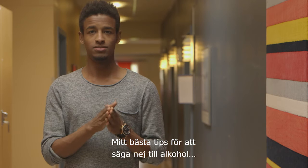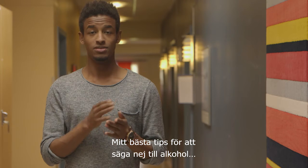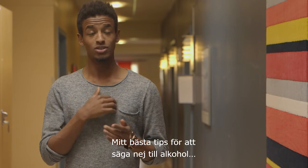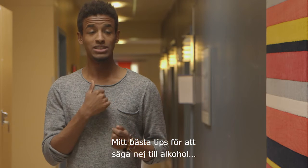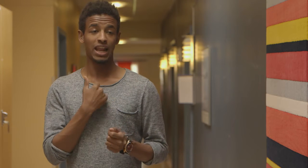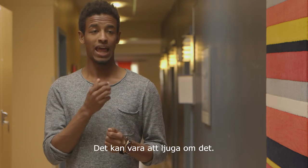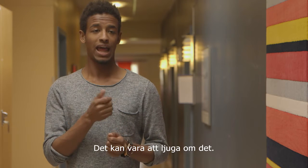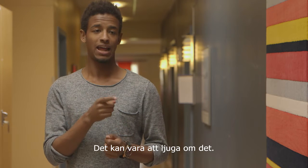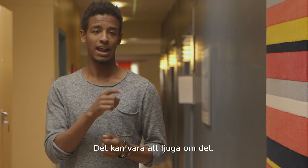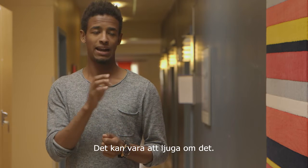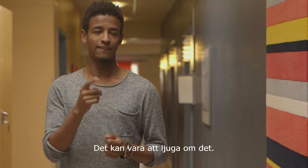Det kan vara att ljuga om det.